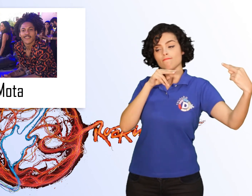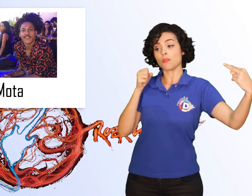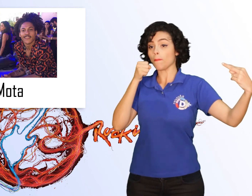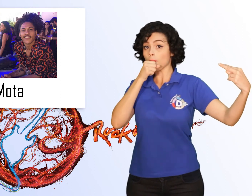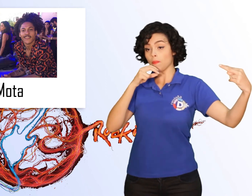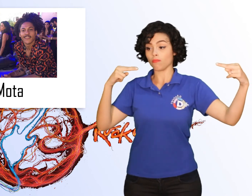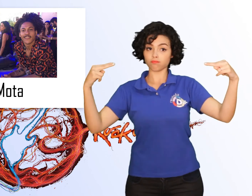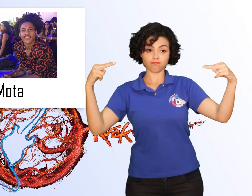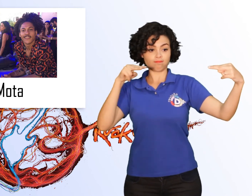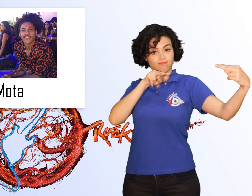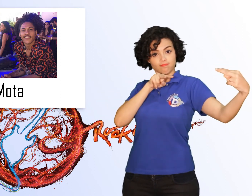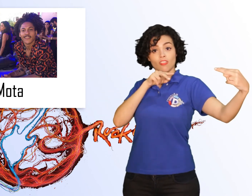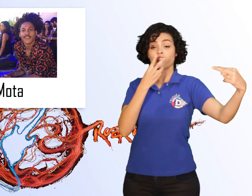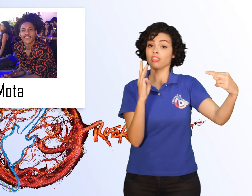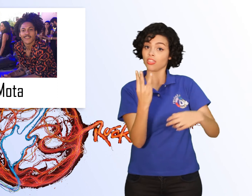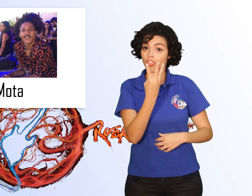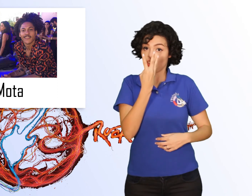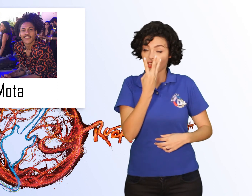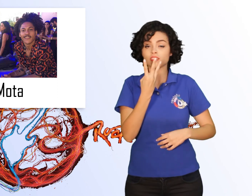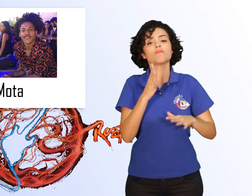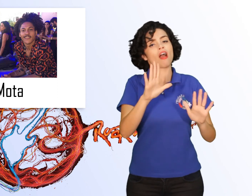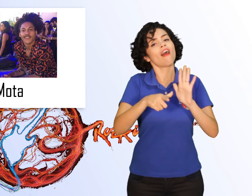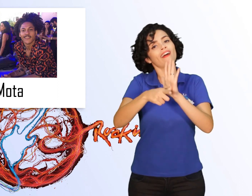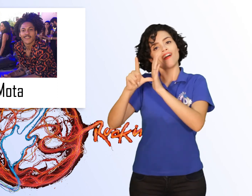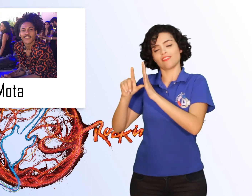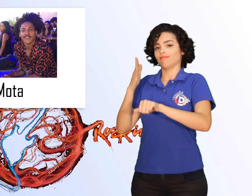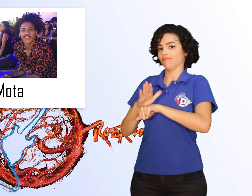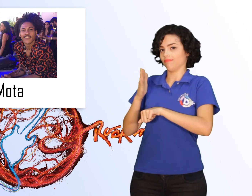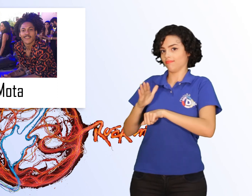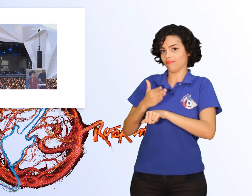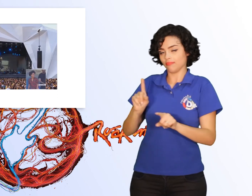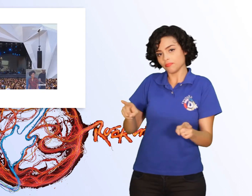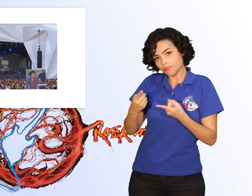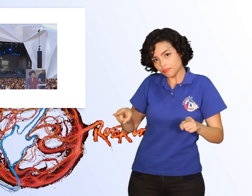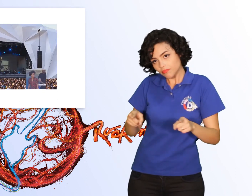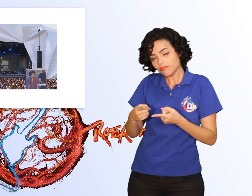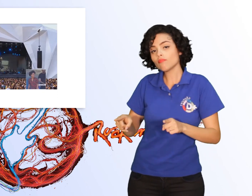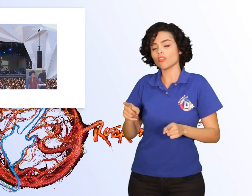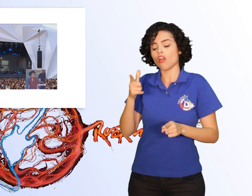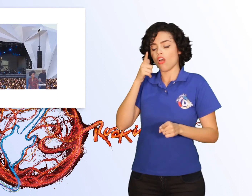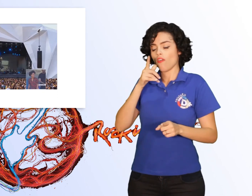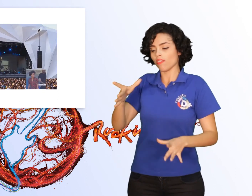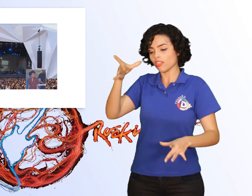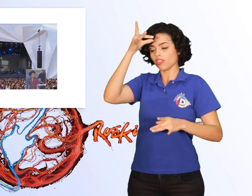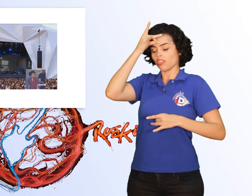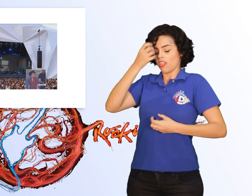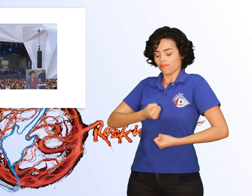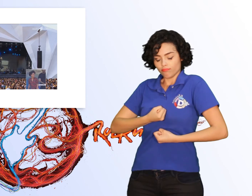ator e a Lineker. Os três haviam ensaiado a música antes da apresentação para que houvesse uma